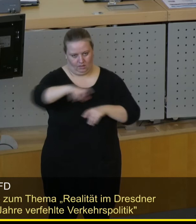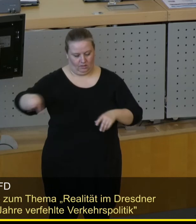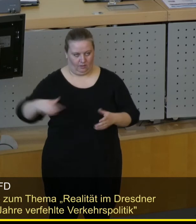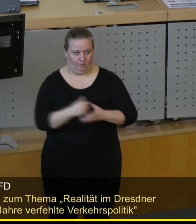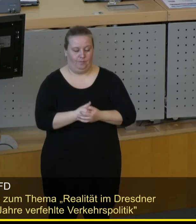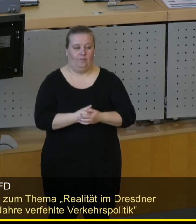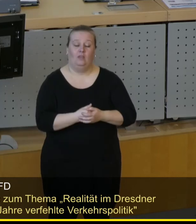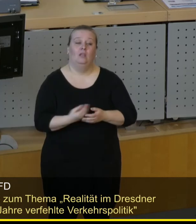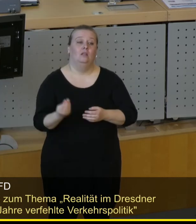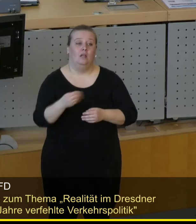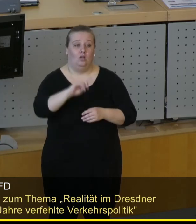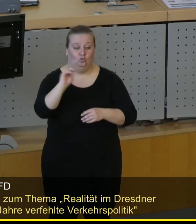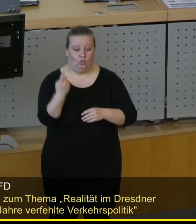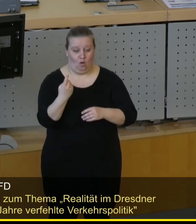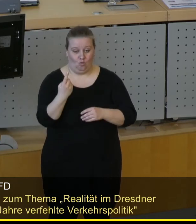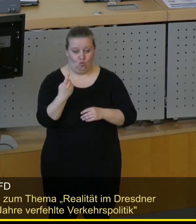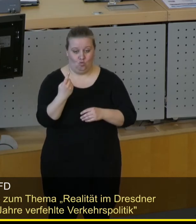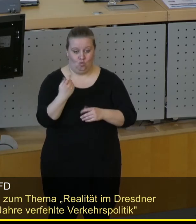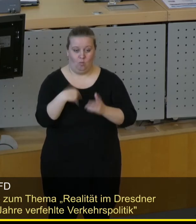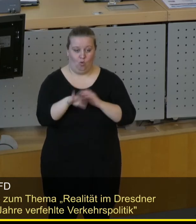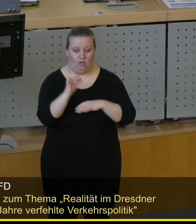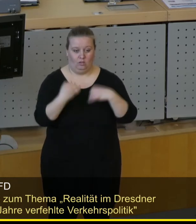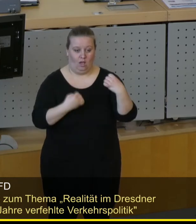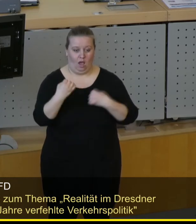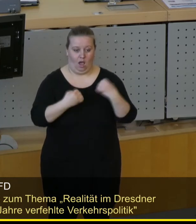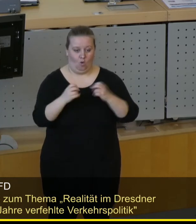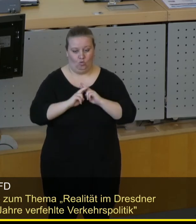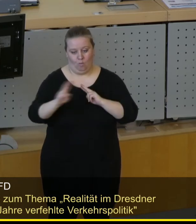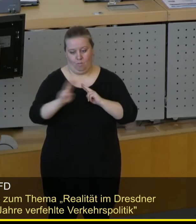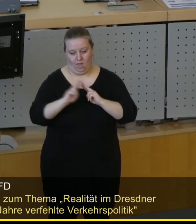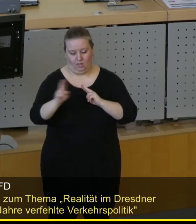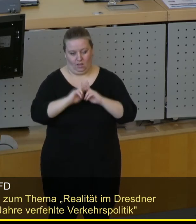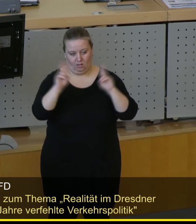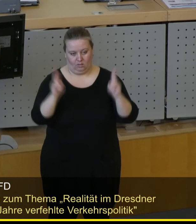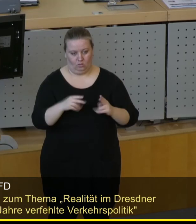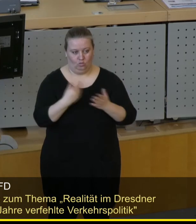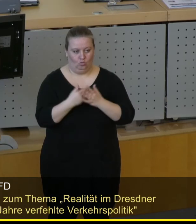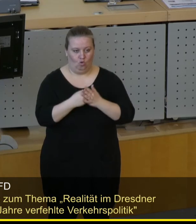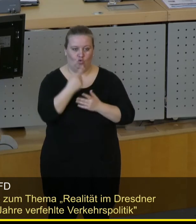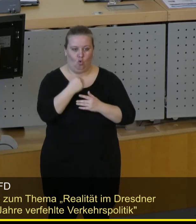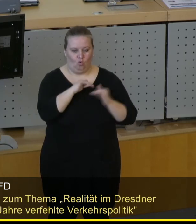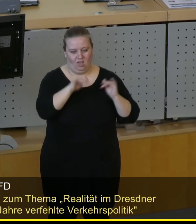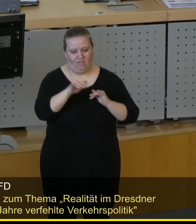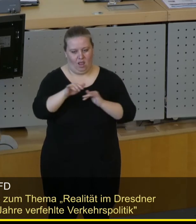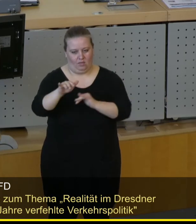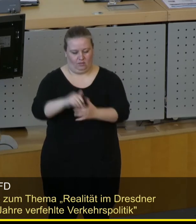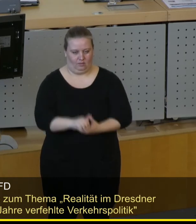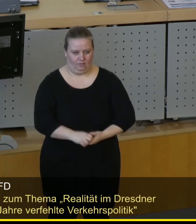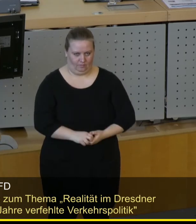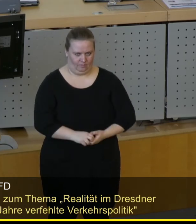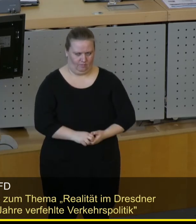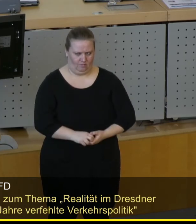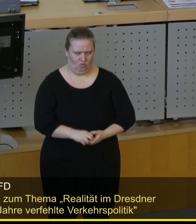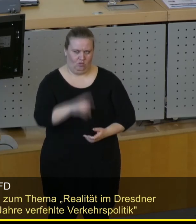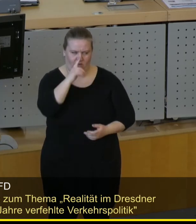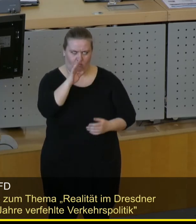Hinzu kommt auch noch die Reduzierung von Kfz-Pendlerströmen durch sogenannte rote Wellen. Und wenn man das